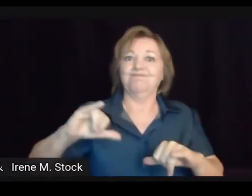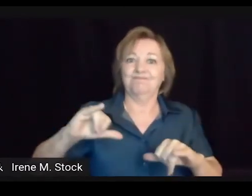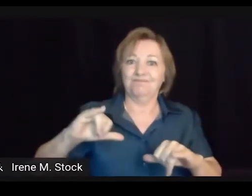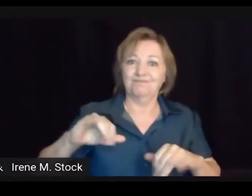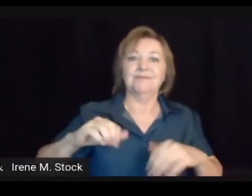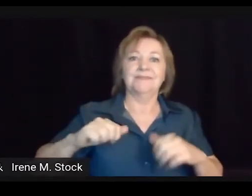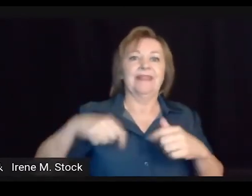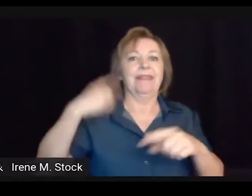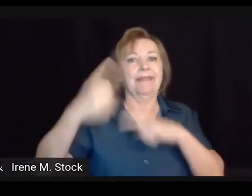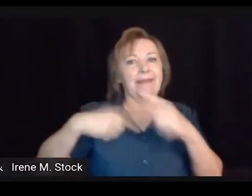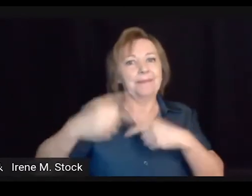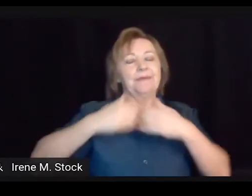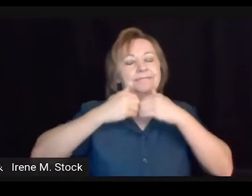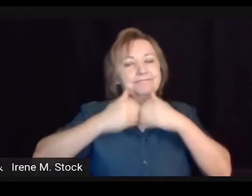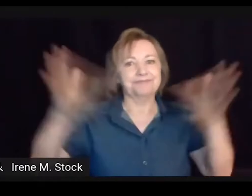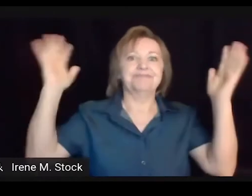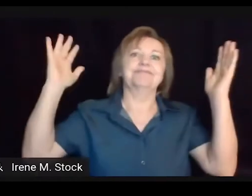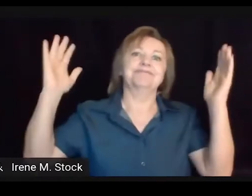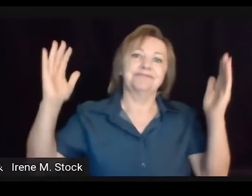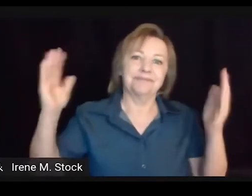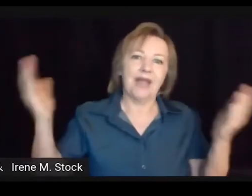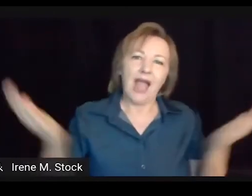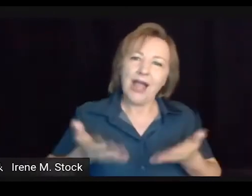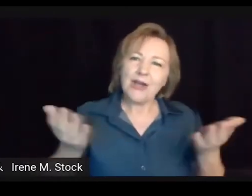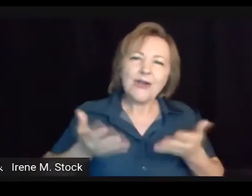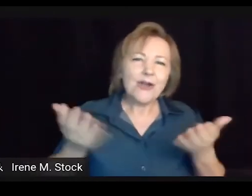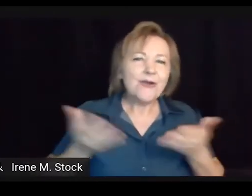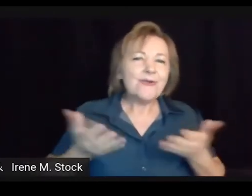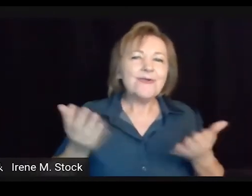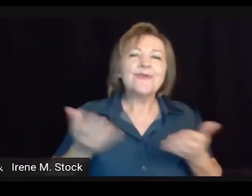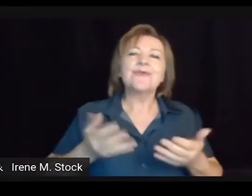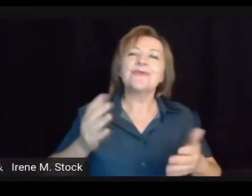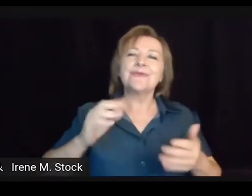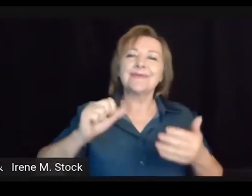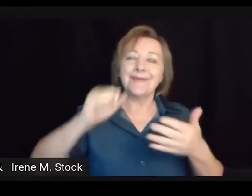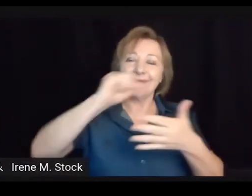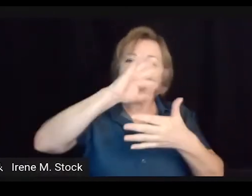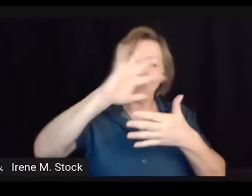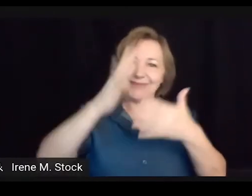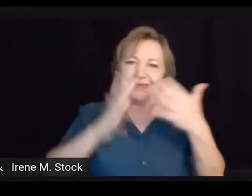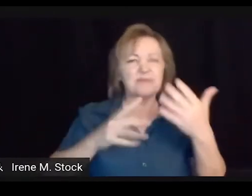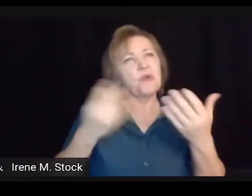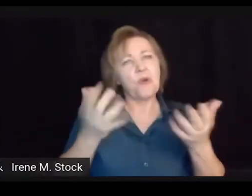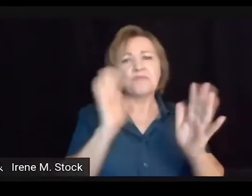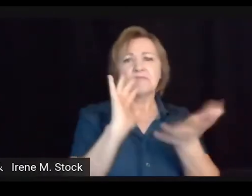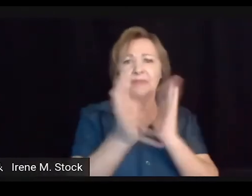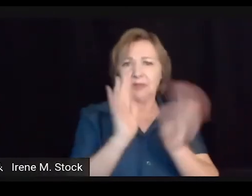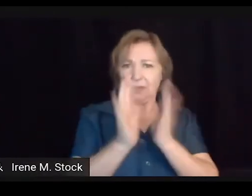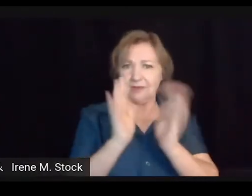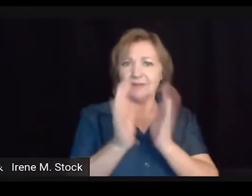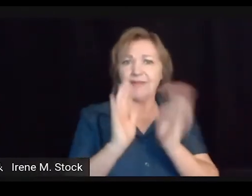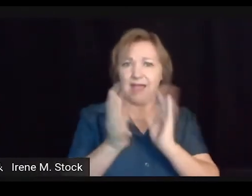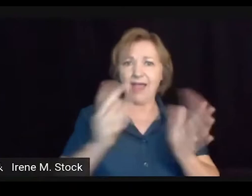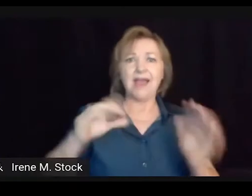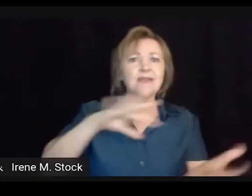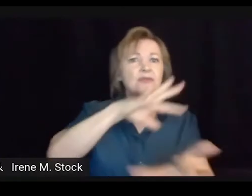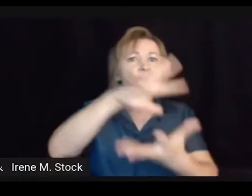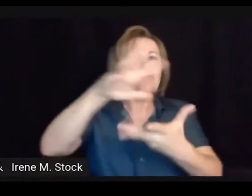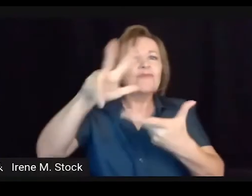Então, todo esse período de sofrimento, para que a gente pudesse lutar novamente. E hoje nós